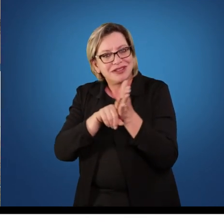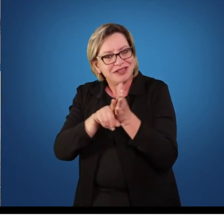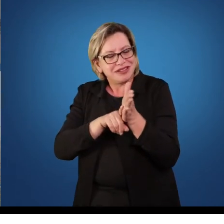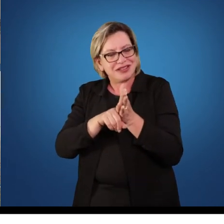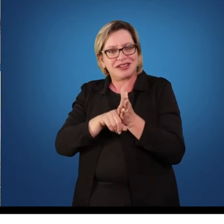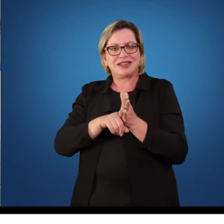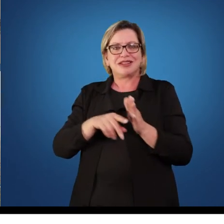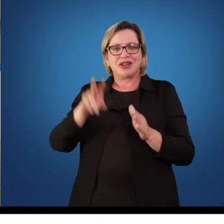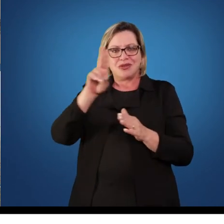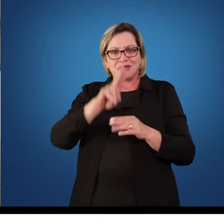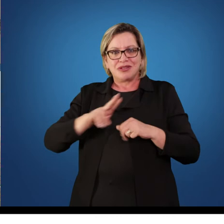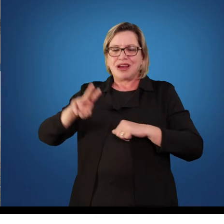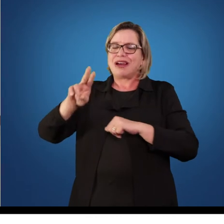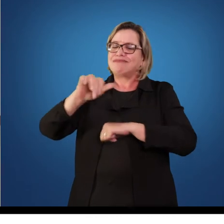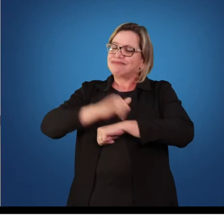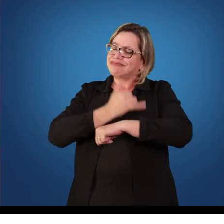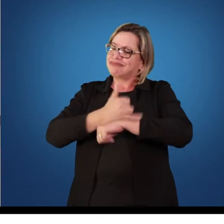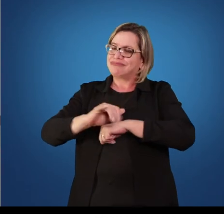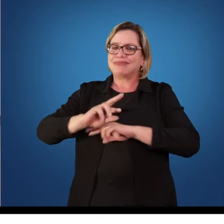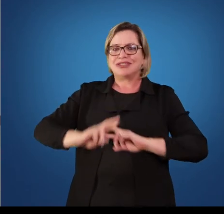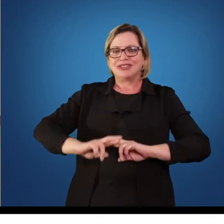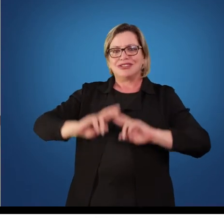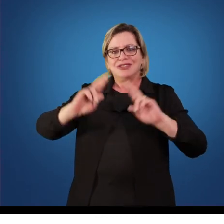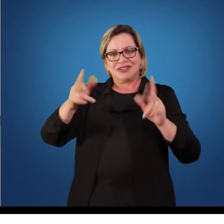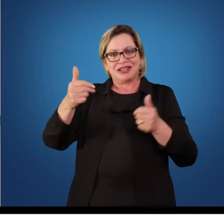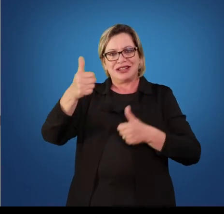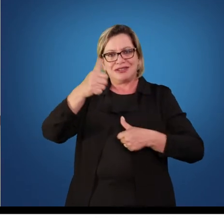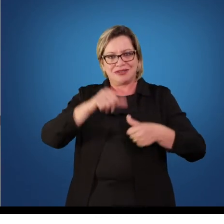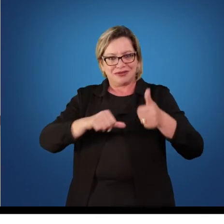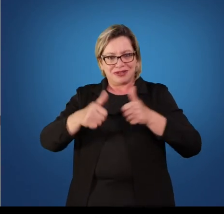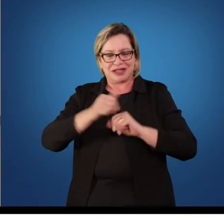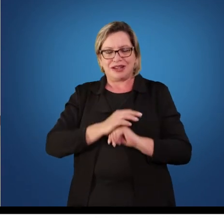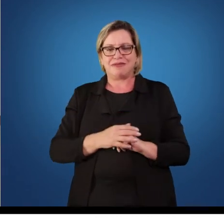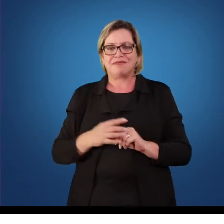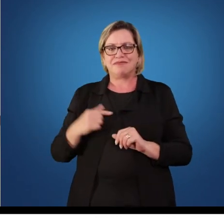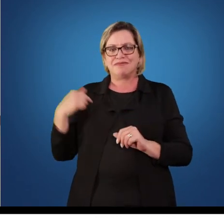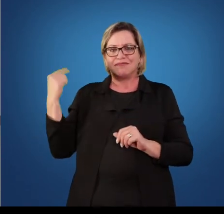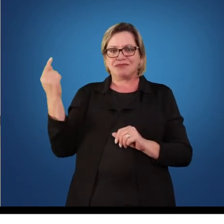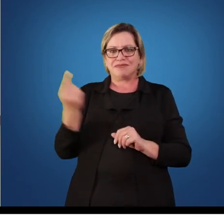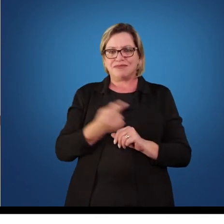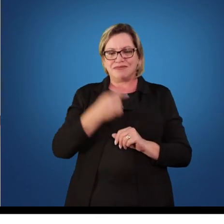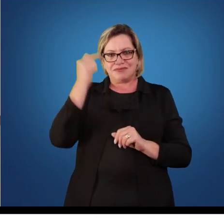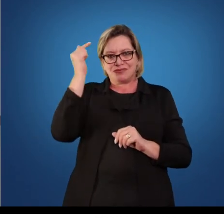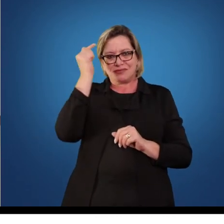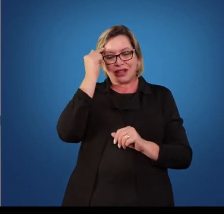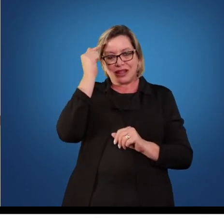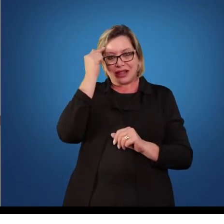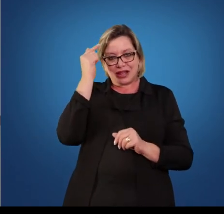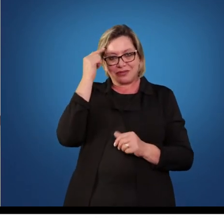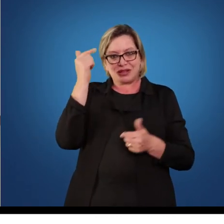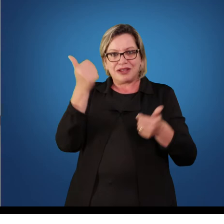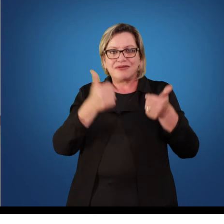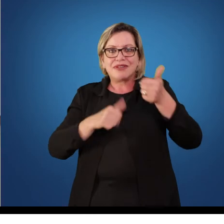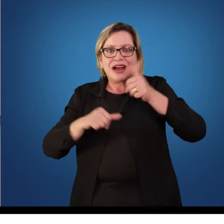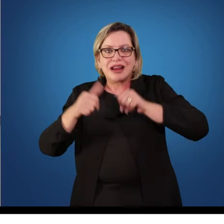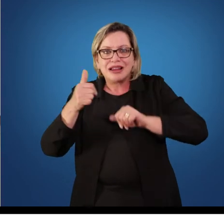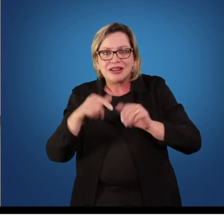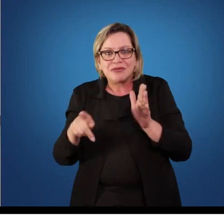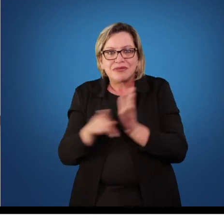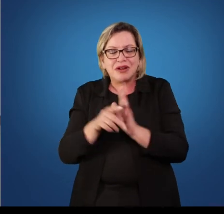instrumentos. Para pensarmos sobre a avaliação nas aulas de educação física, vou apresentar para vocês três tipos de